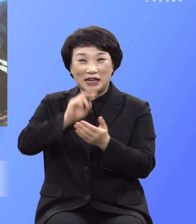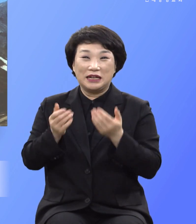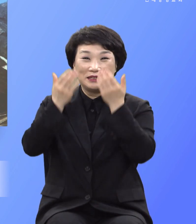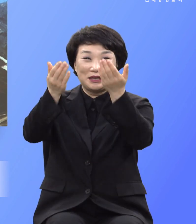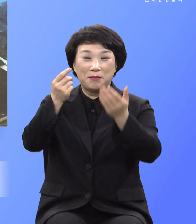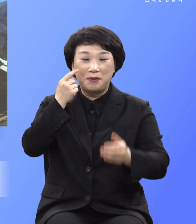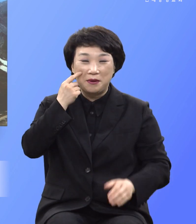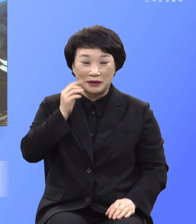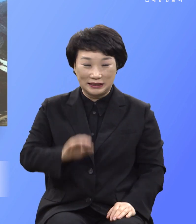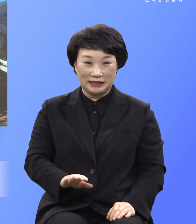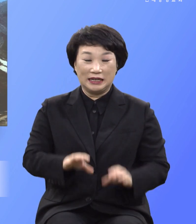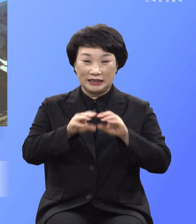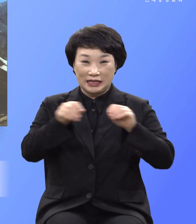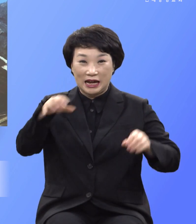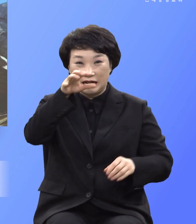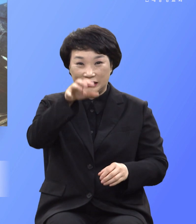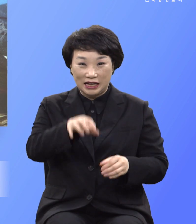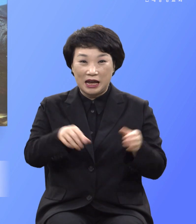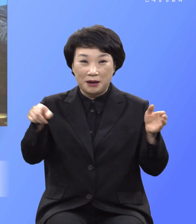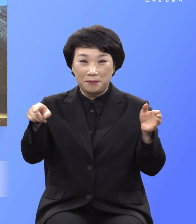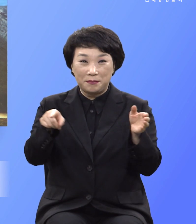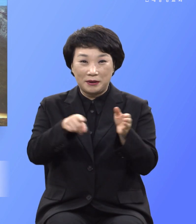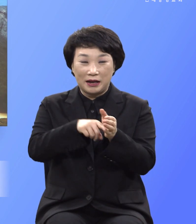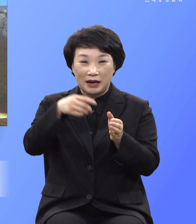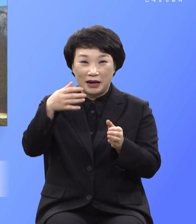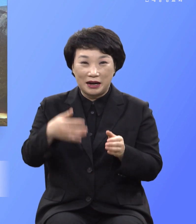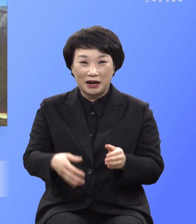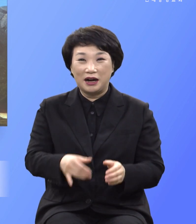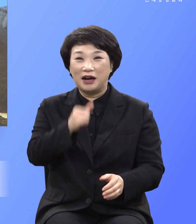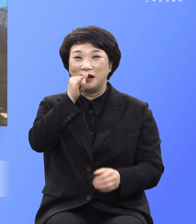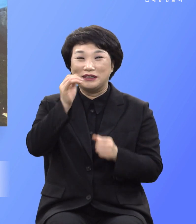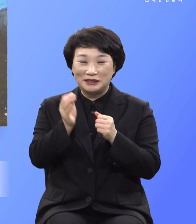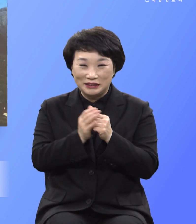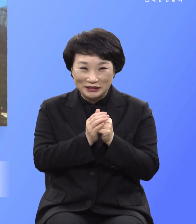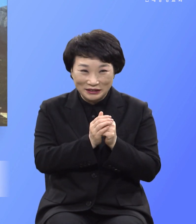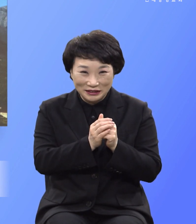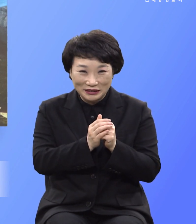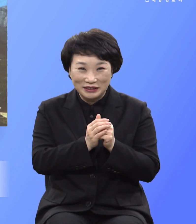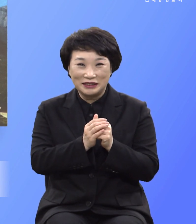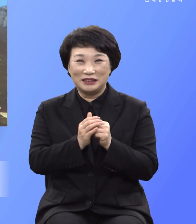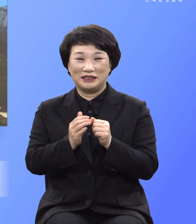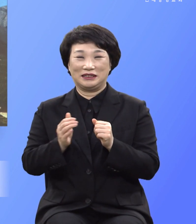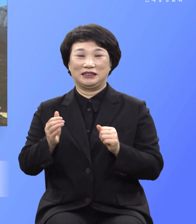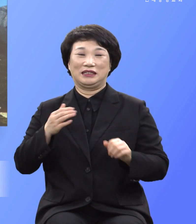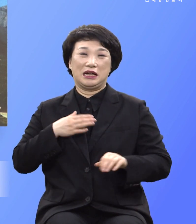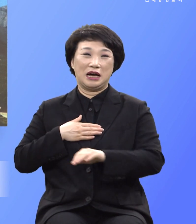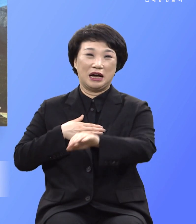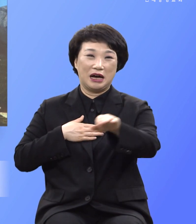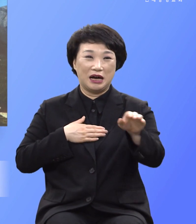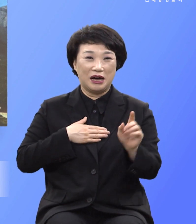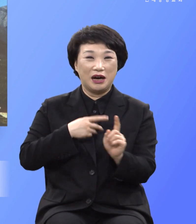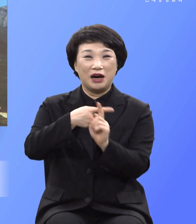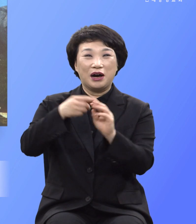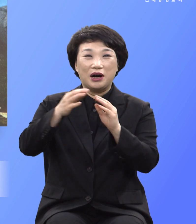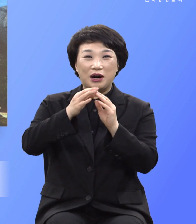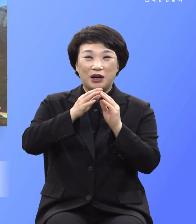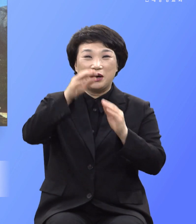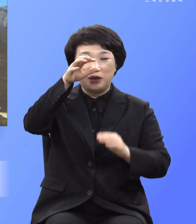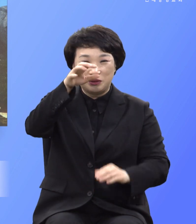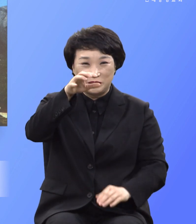땅에 불신자가 있나만